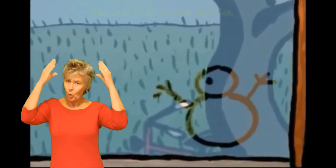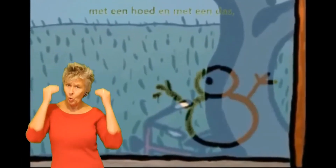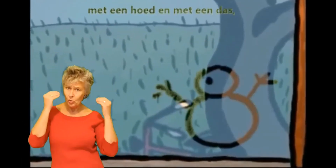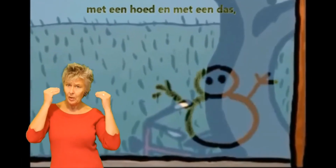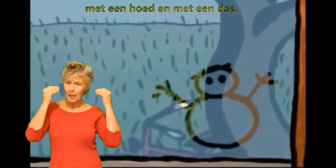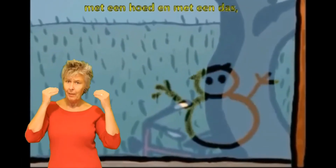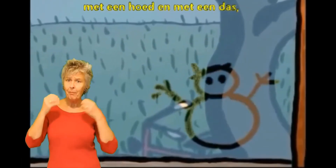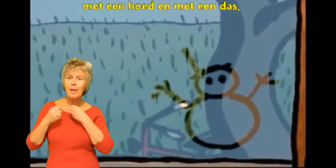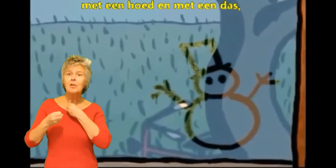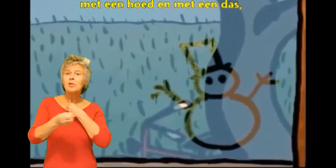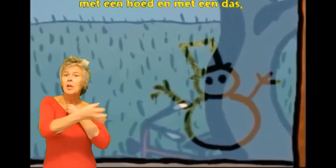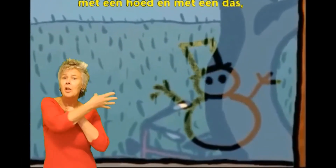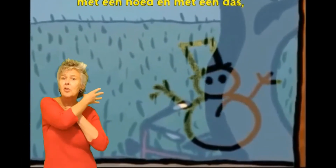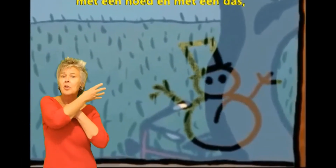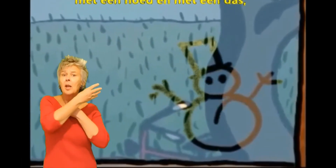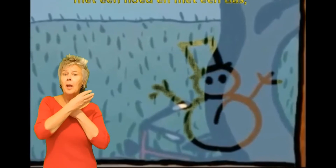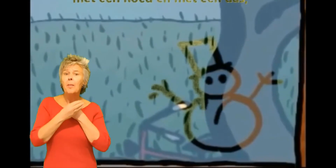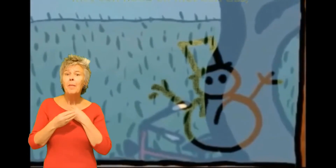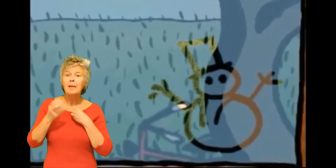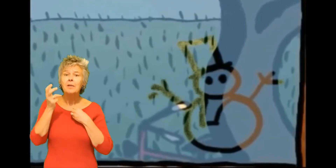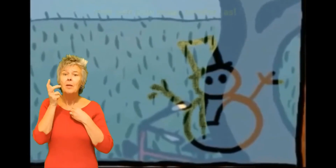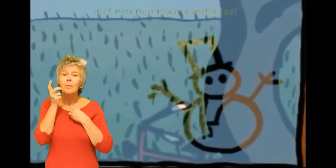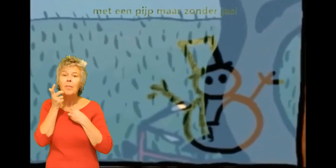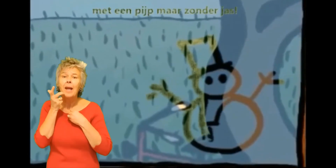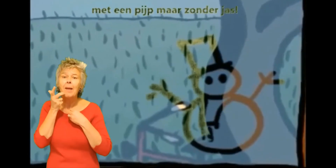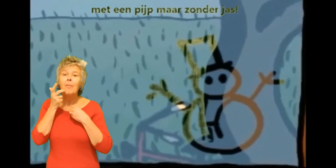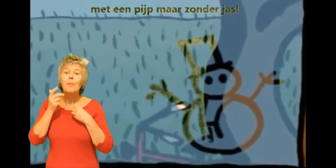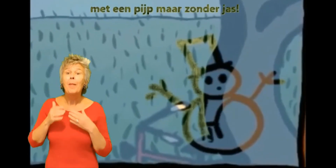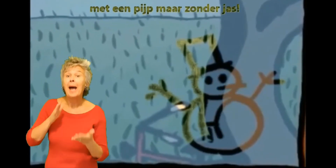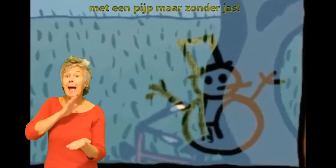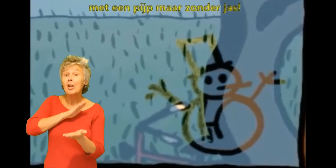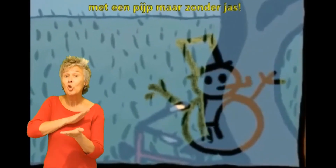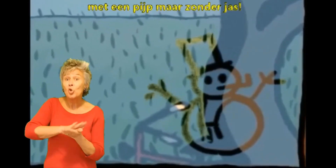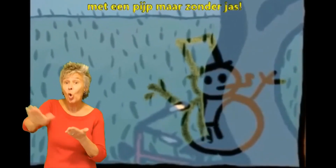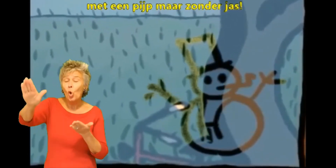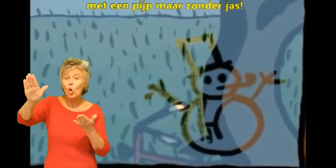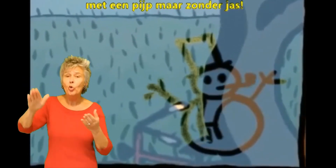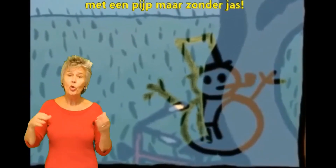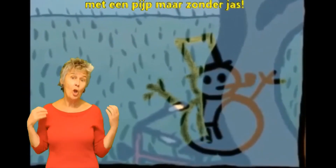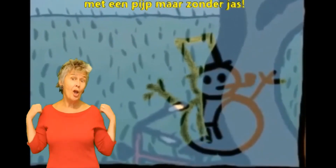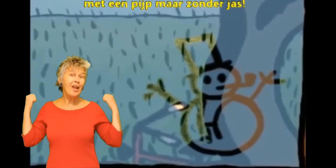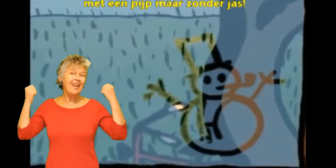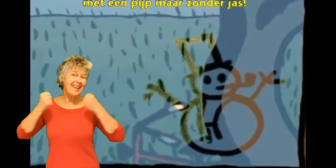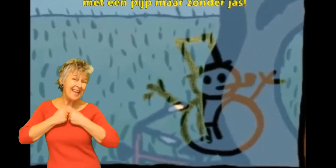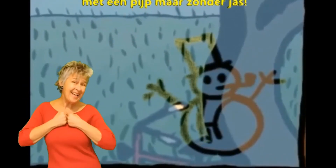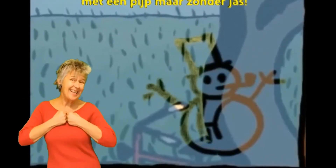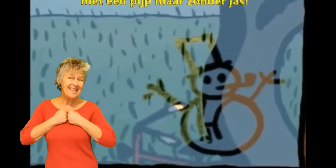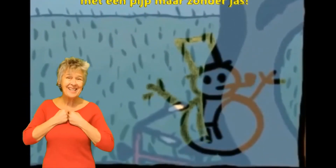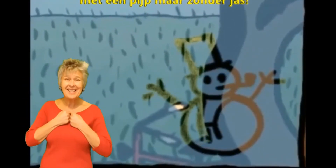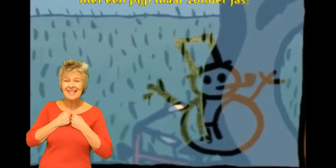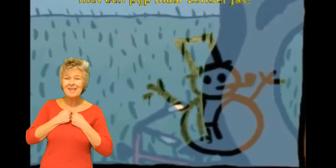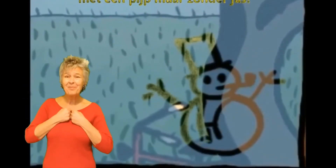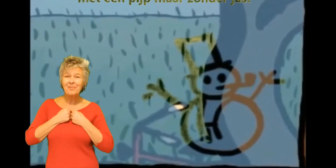hoed En met een tas Met een pijl Maar zonder jaas